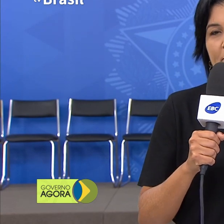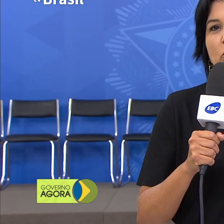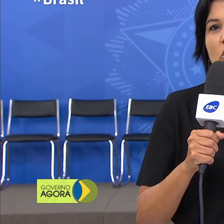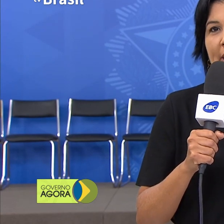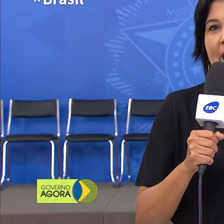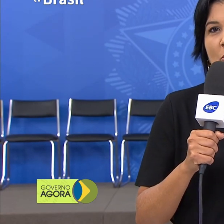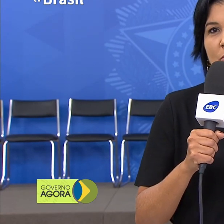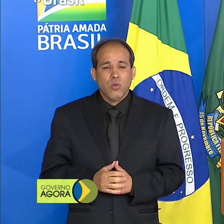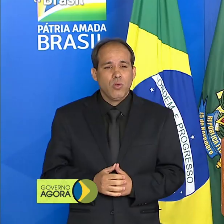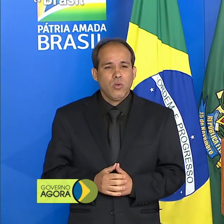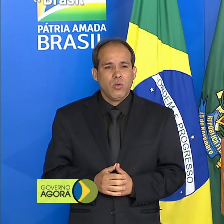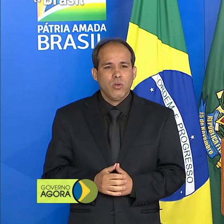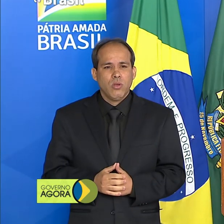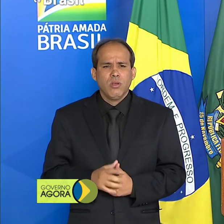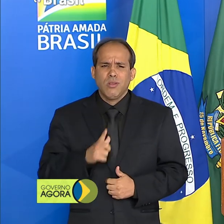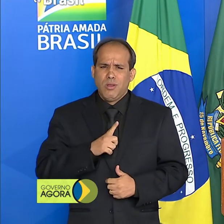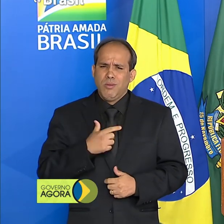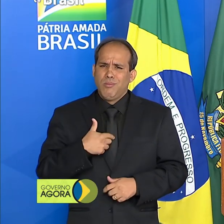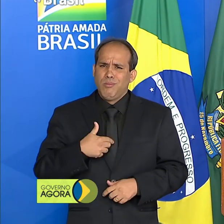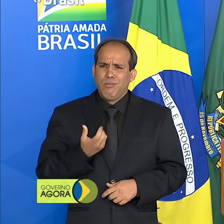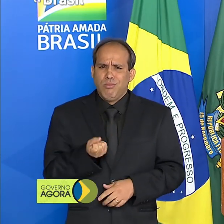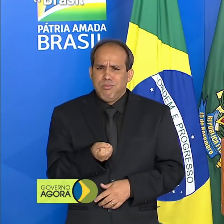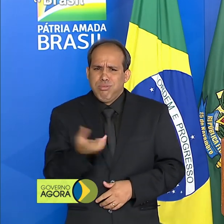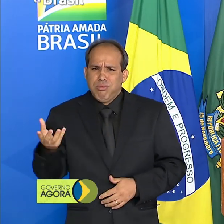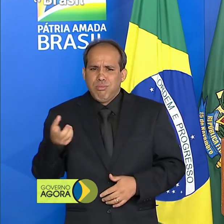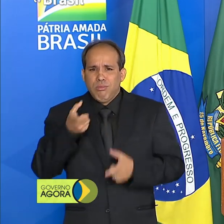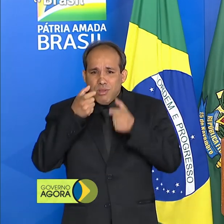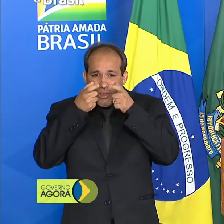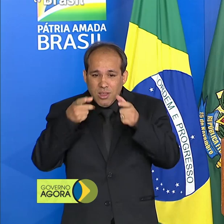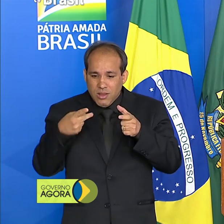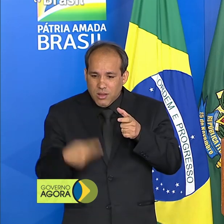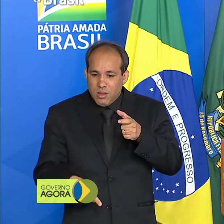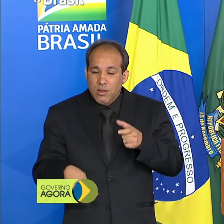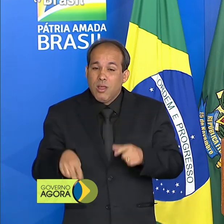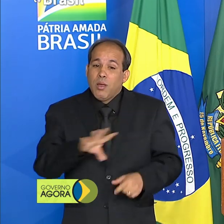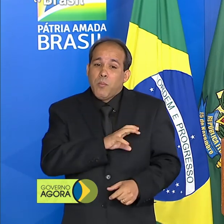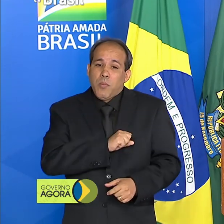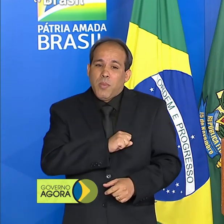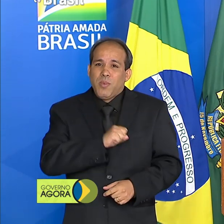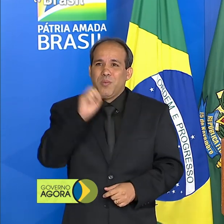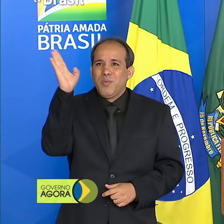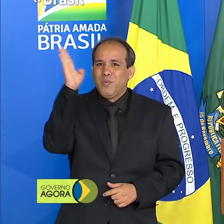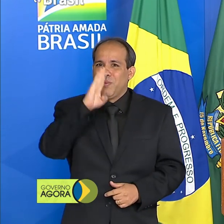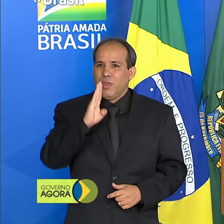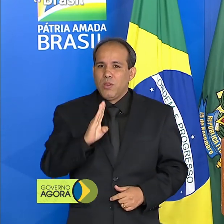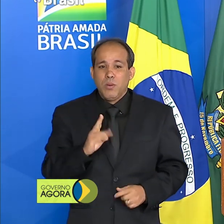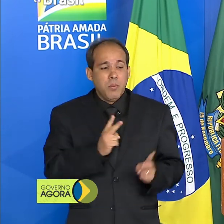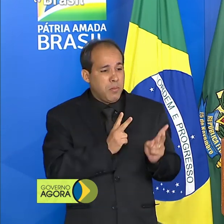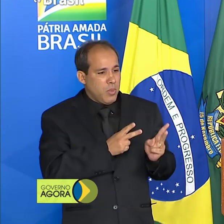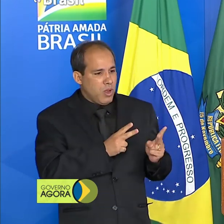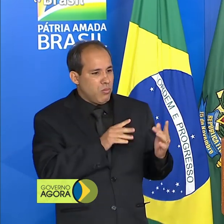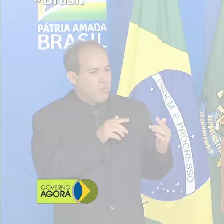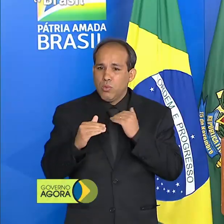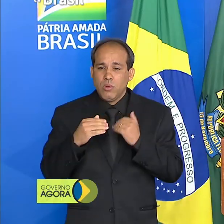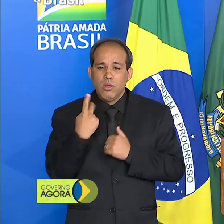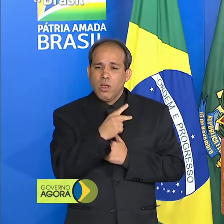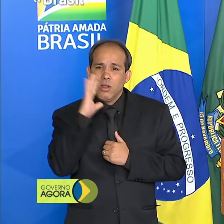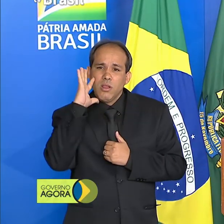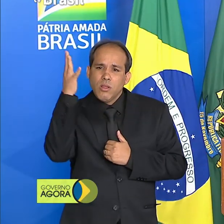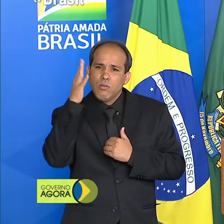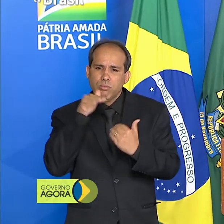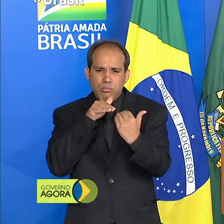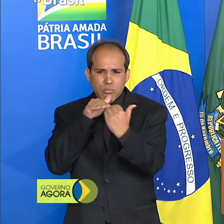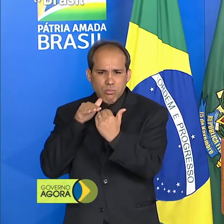Jair Bolsonaro. Muita coisa de interesse do nosso querido Brasil passa pelo Ministério Público. É um